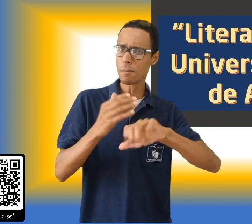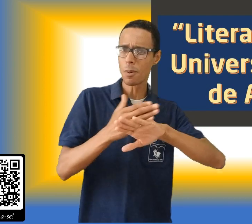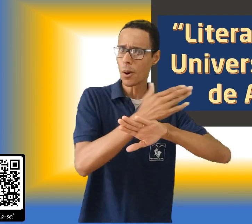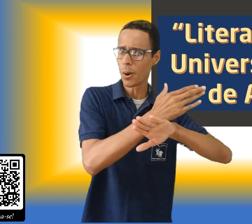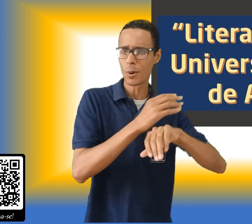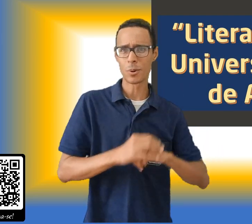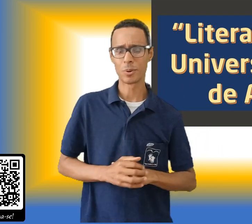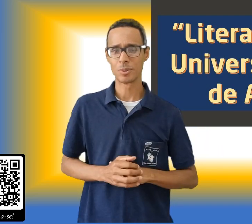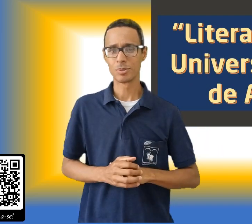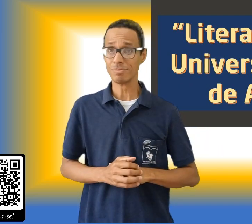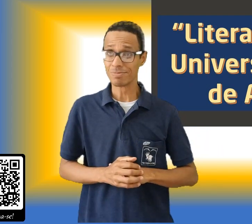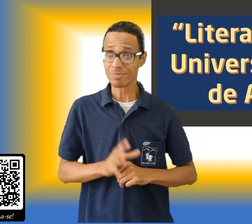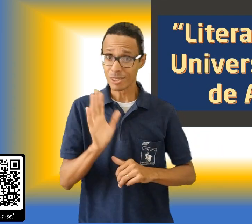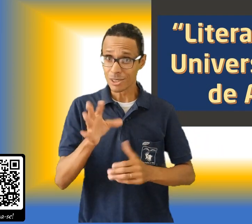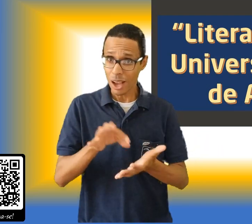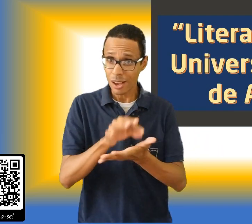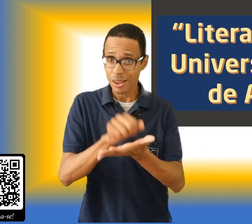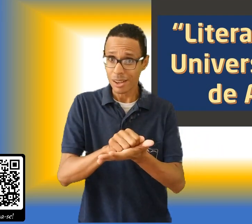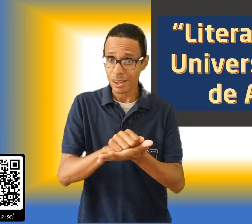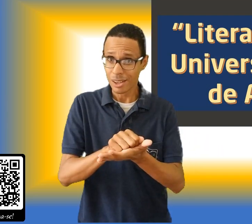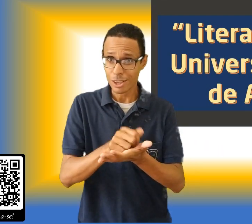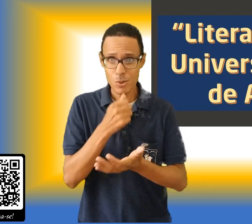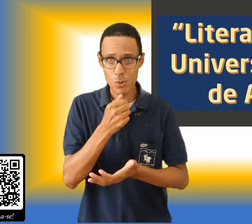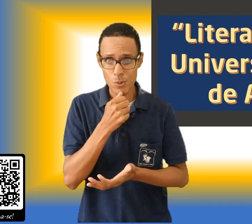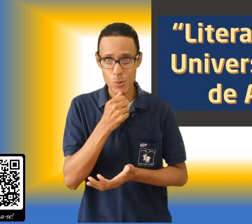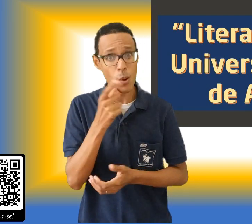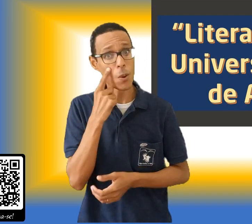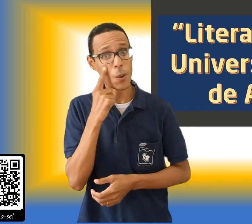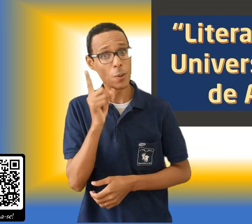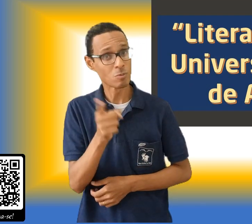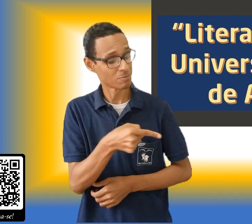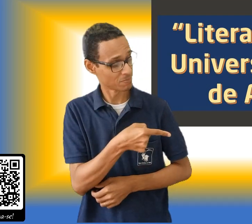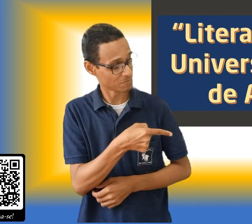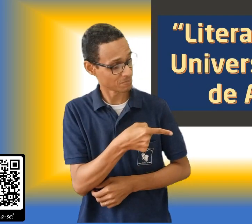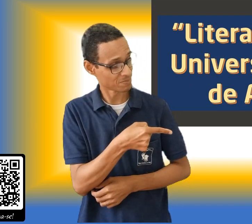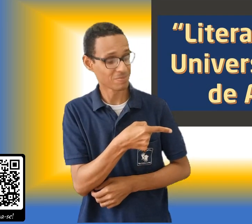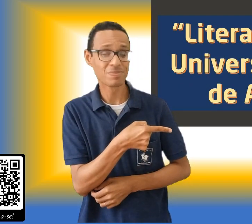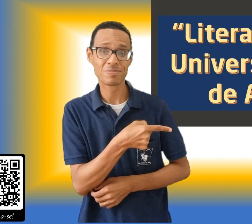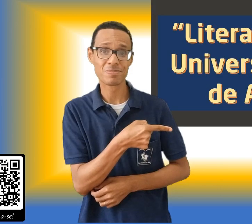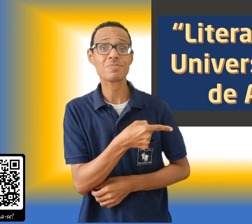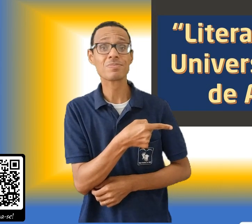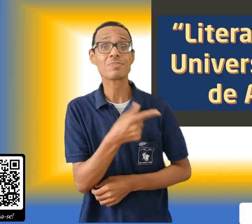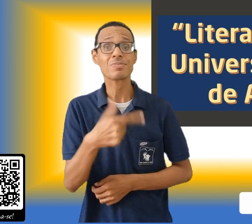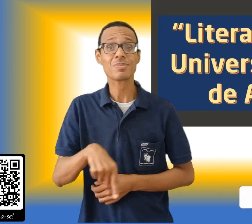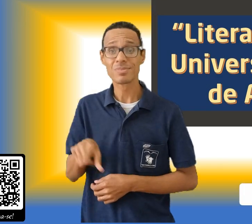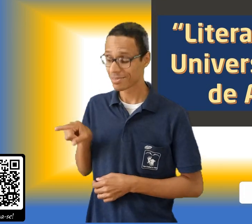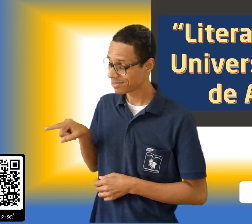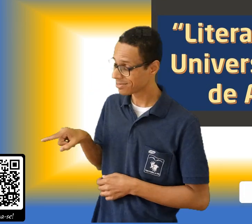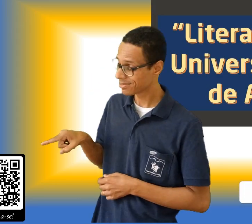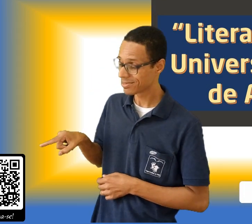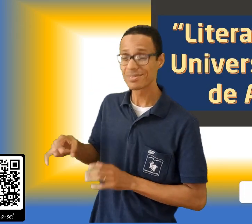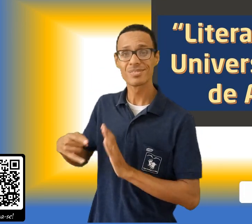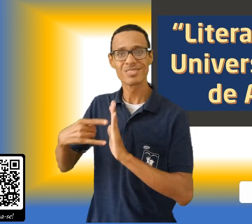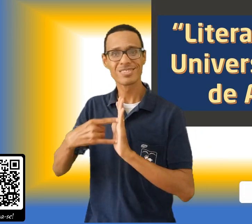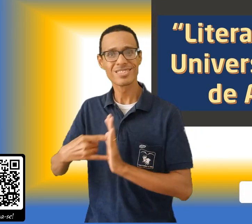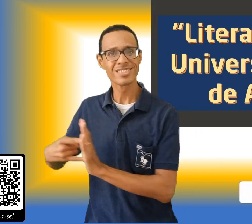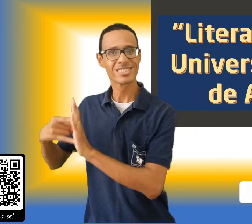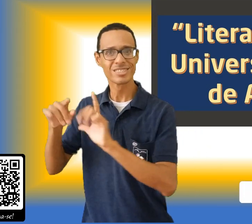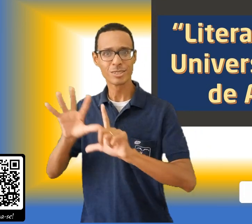Se ainda não for inscrito, clique nessa bandeirinha aqui no cantinho ou faça a leitura do QR Code para se